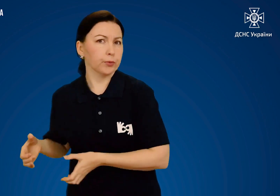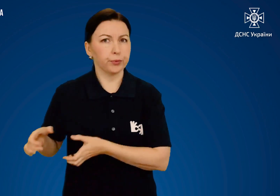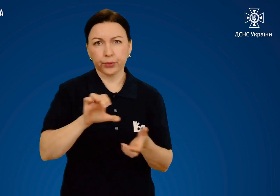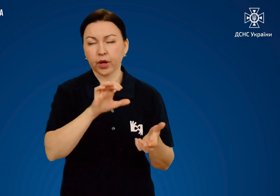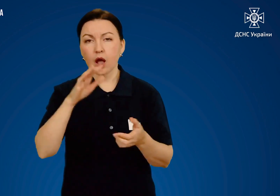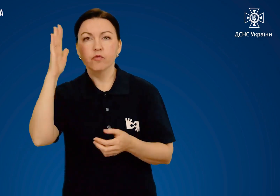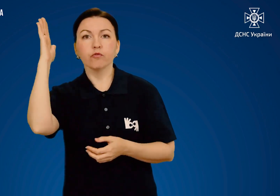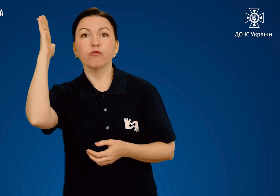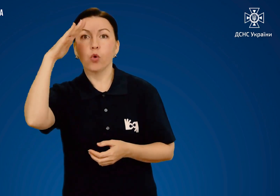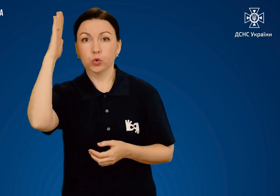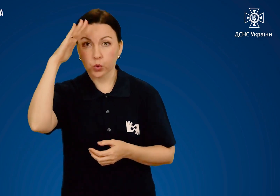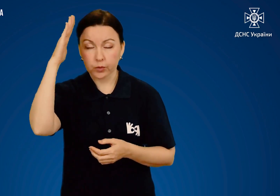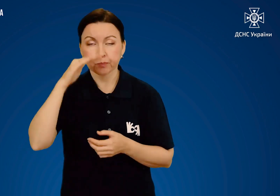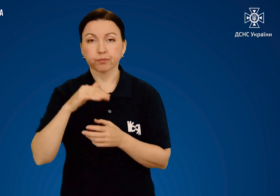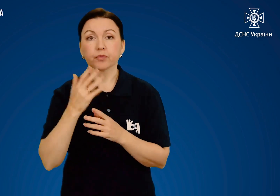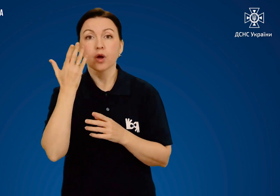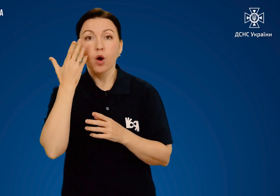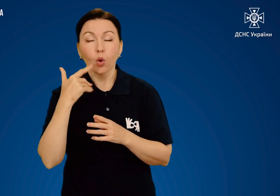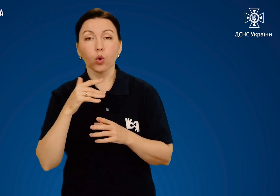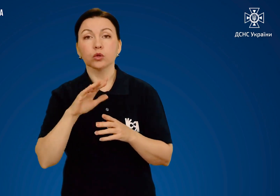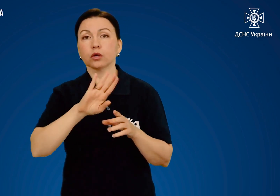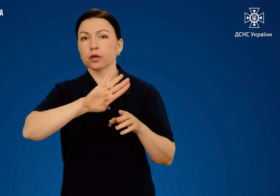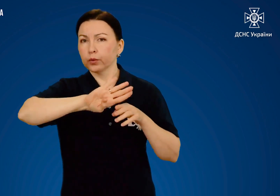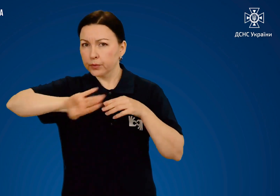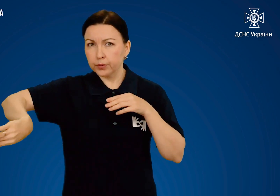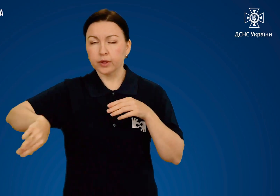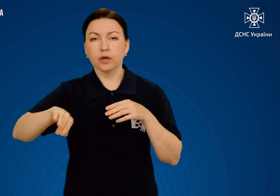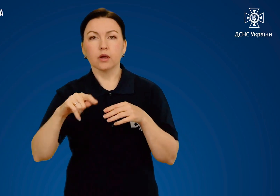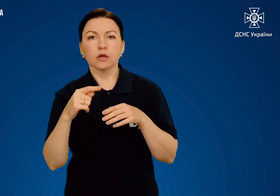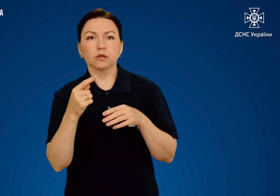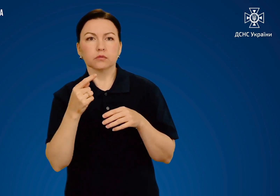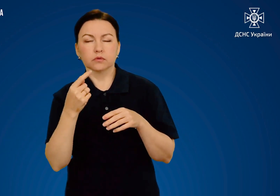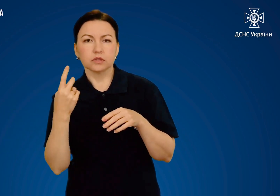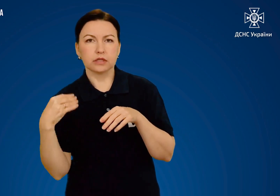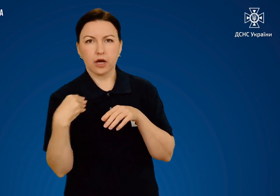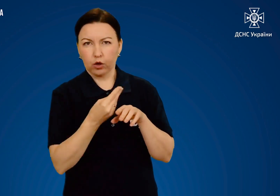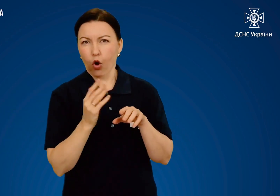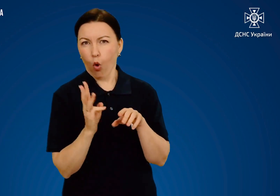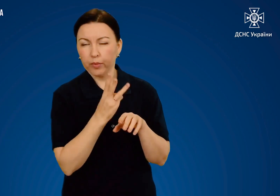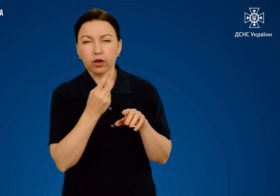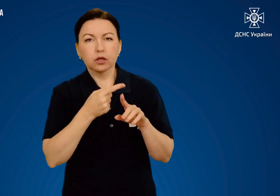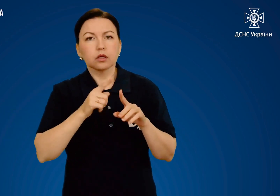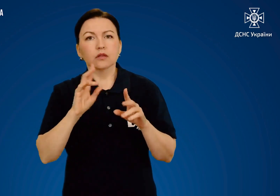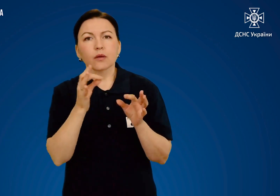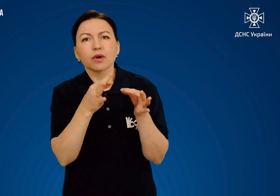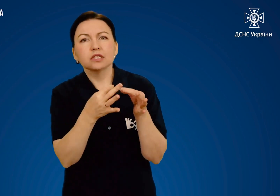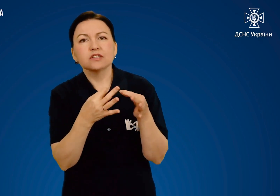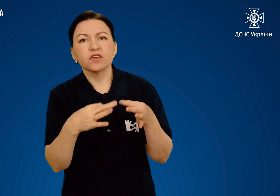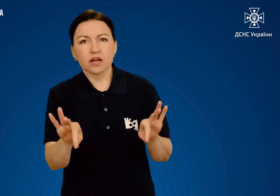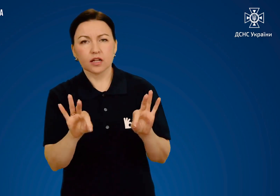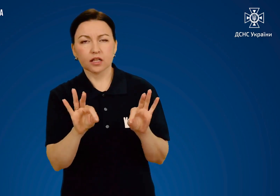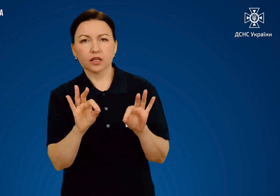облити водою. Після усуненню джерела опіку необхідно звільнити